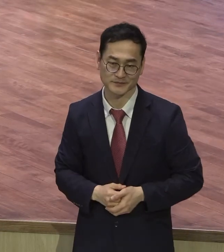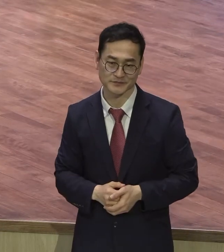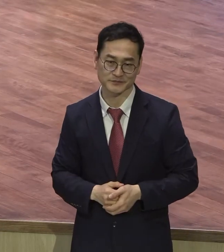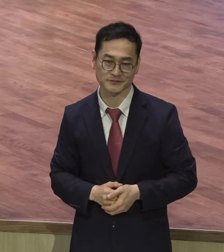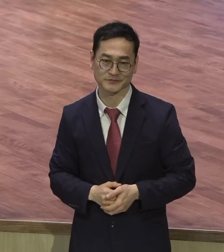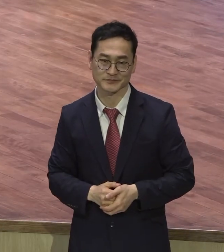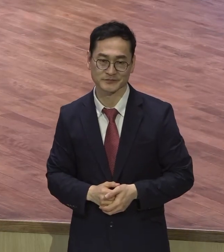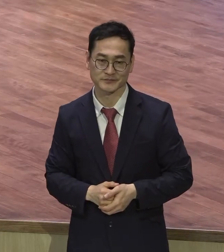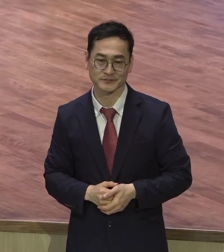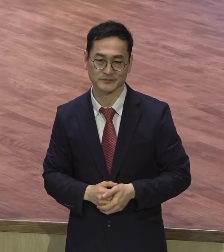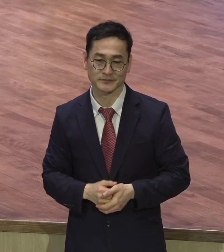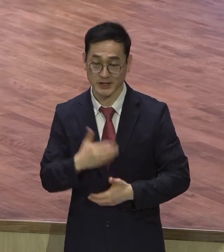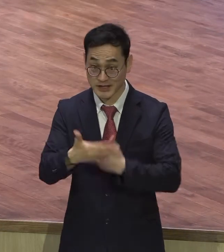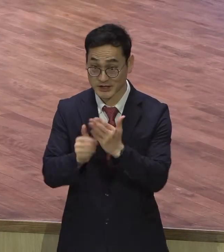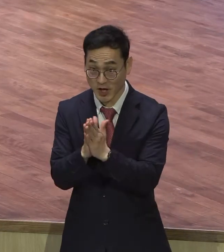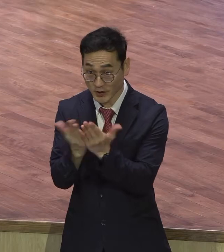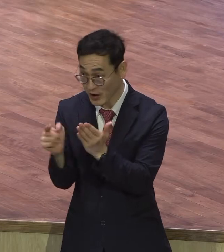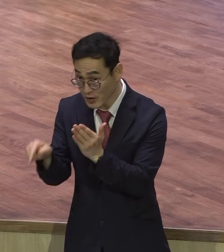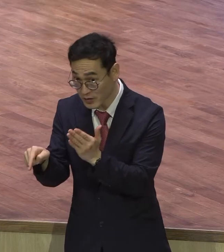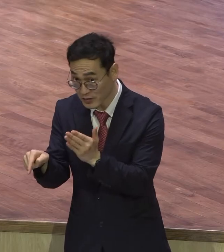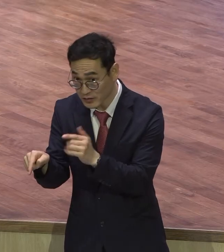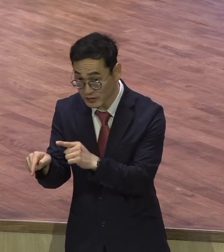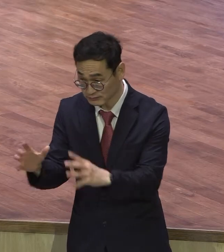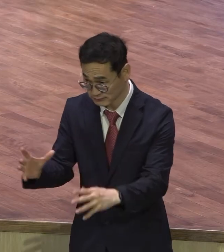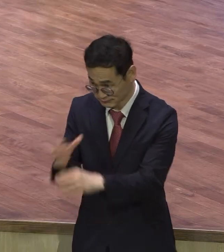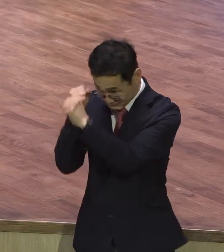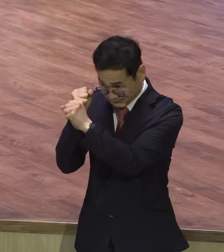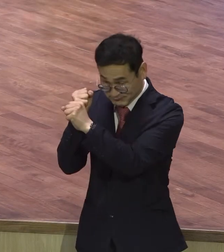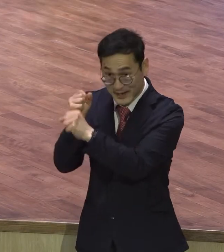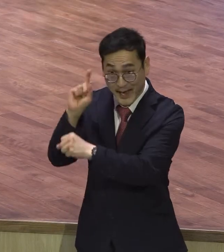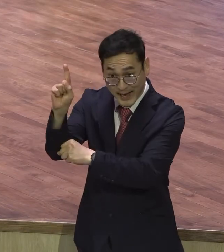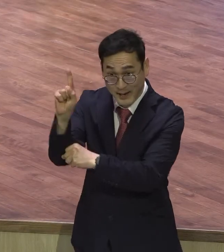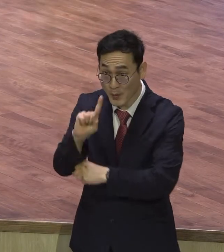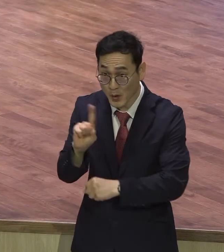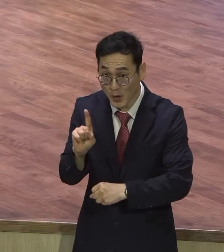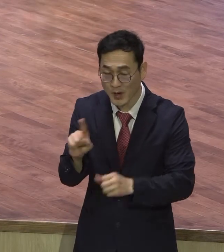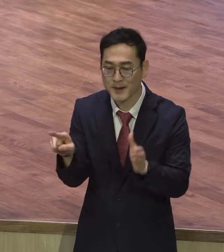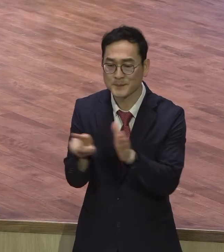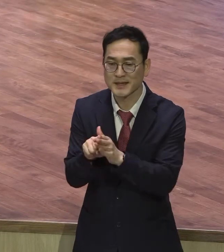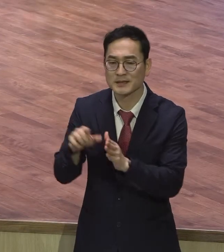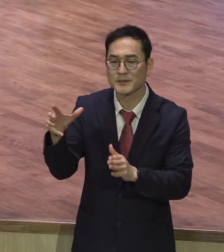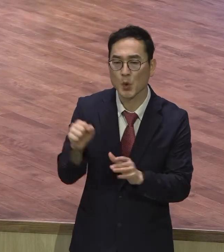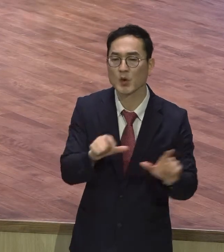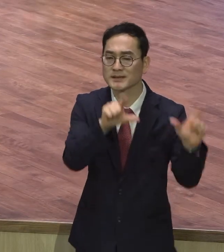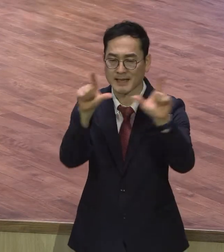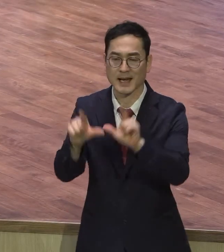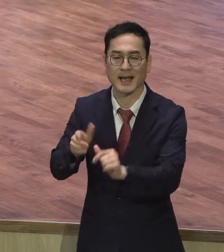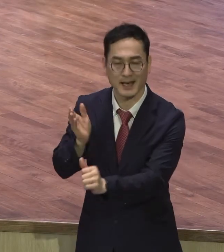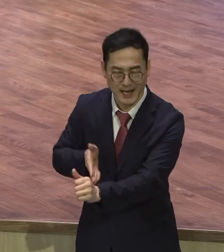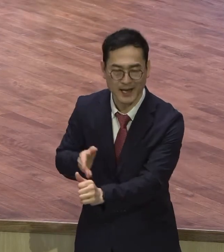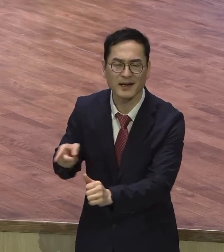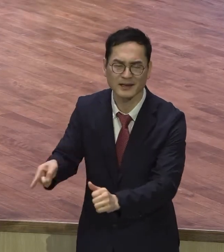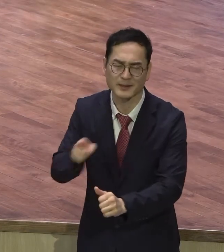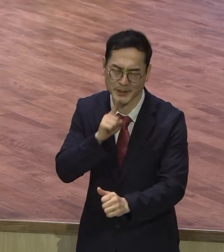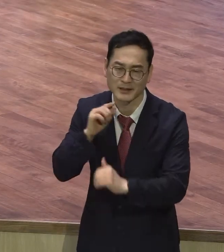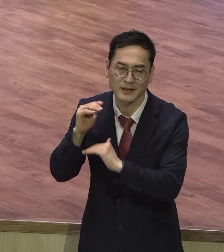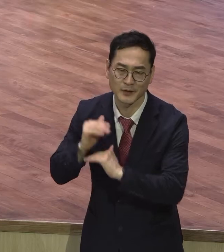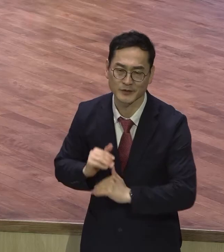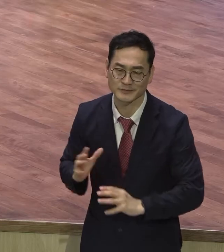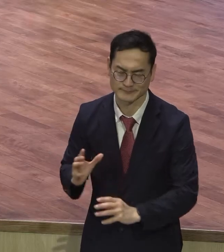성경 한마디로 말하면 성경은 우리에게 믿음으로 살아라. 말씀하고 있습니다. 신앙생활의 핵심을